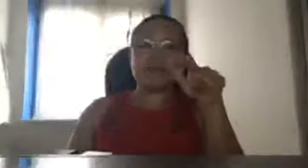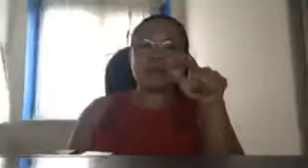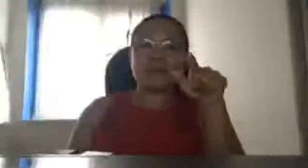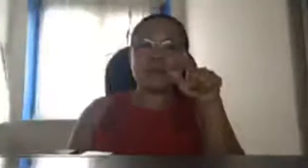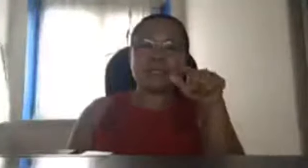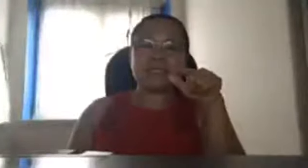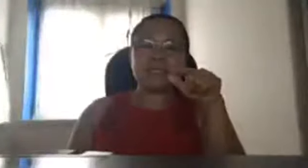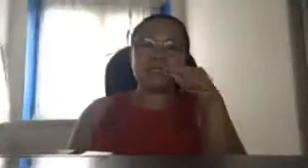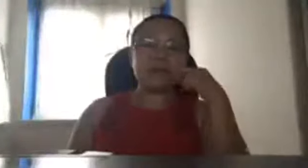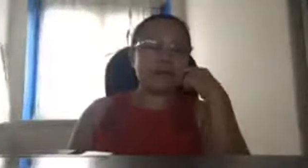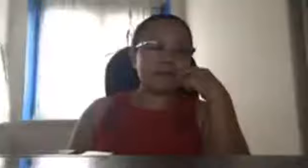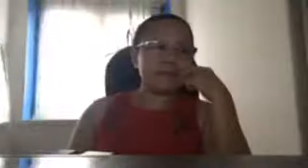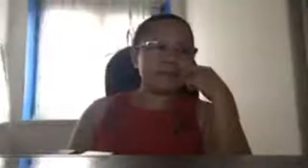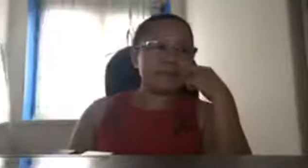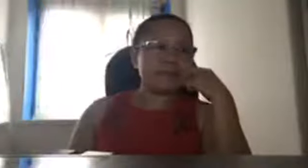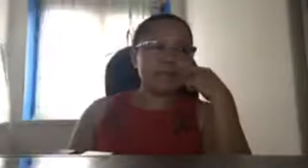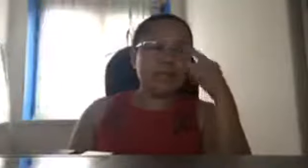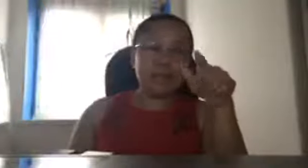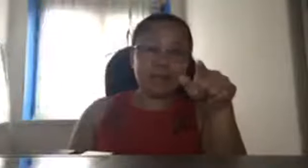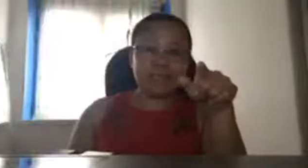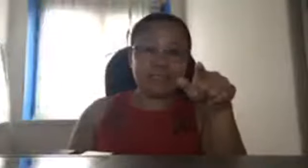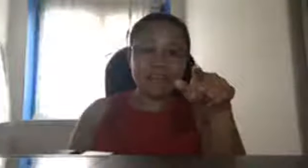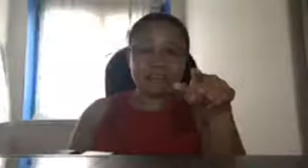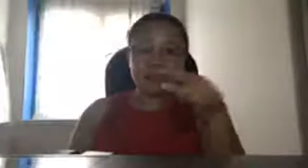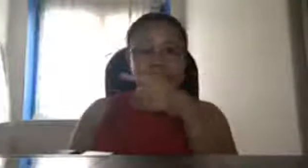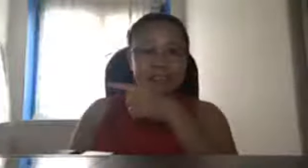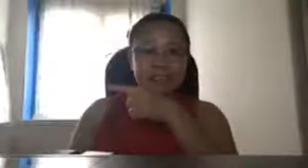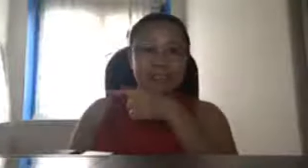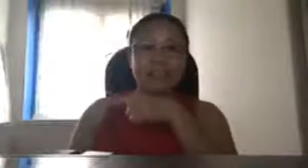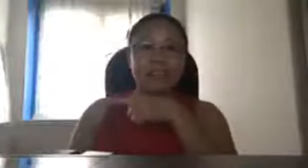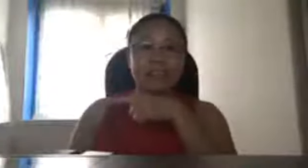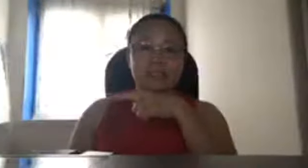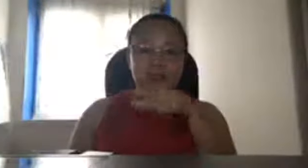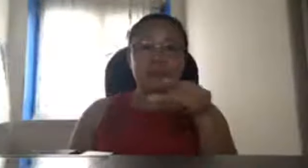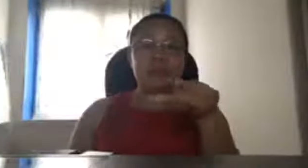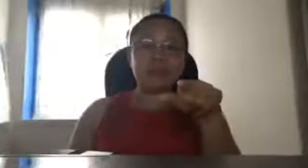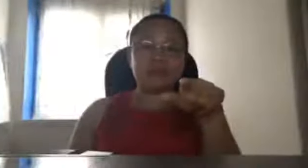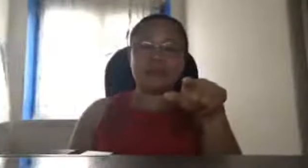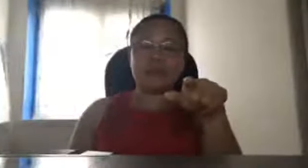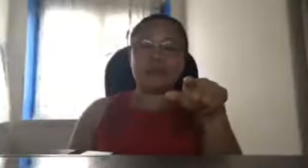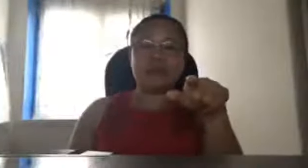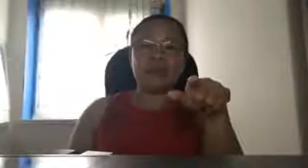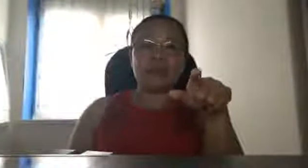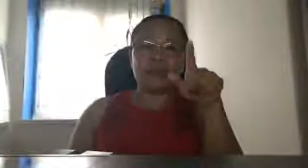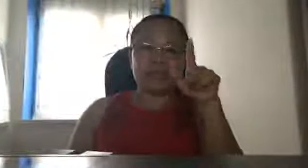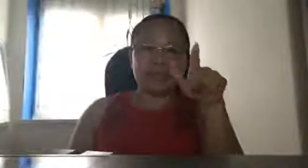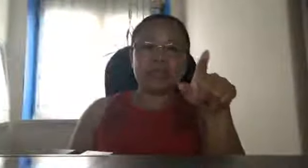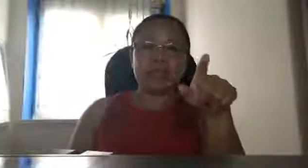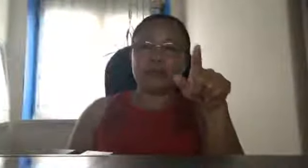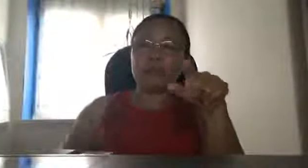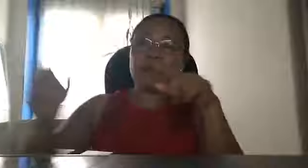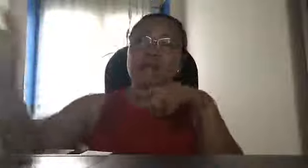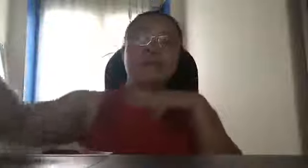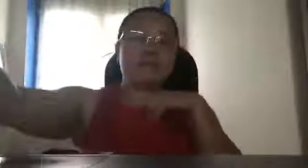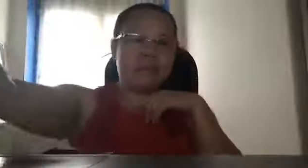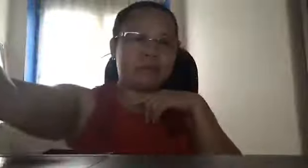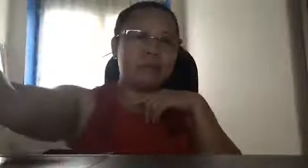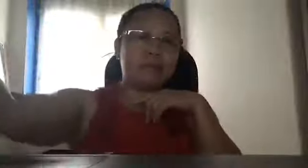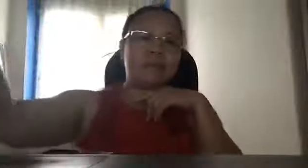mas advanced tayo kaysa China supposed to be kung nangyari ang plano ni Marcos